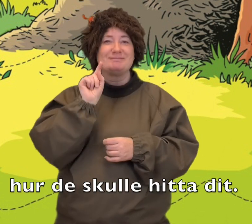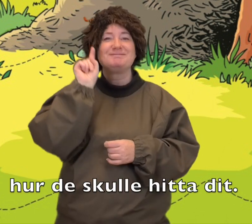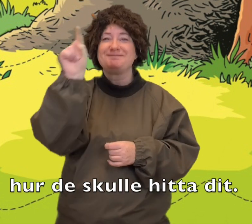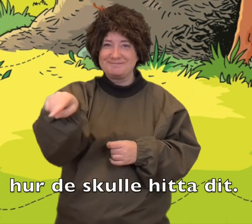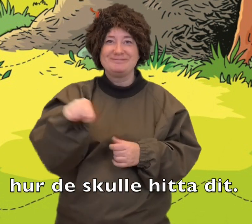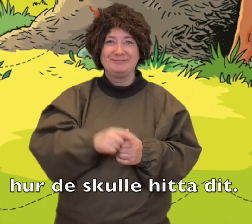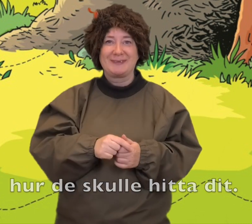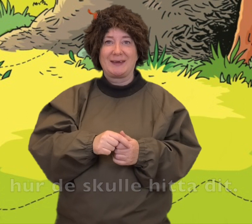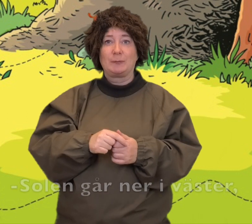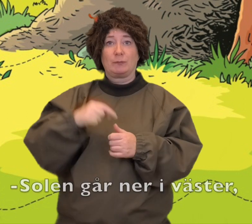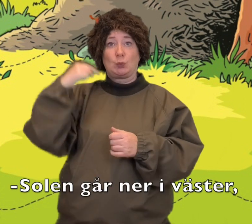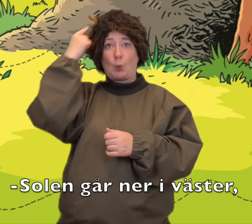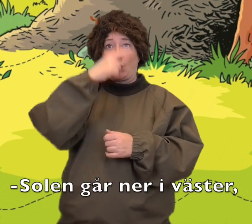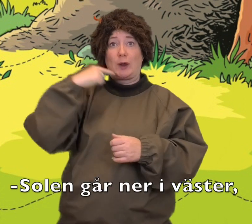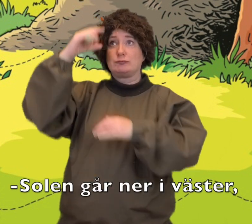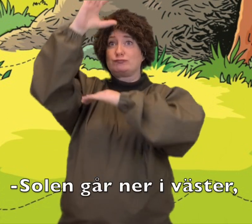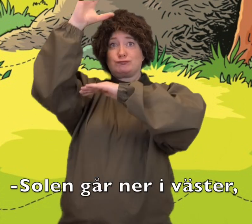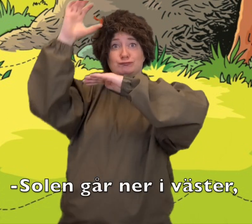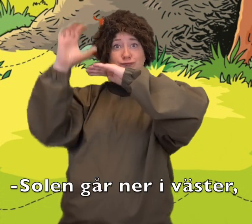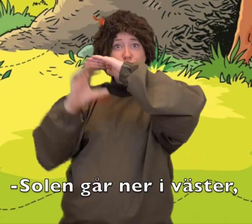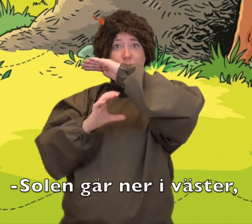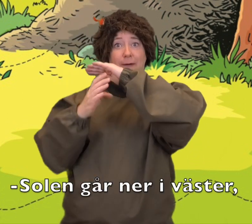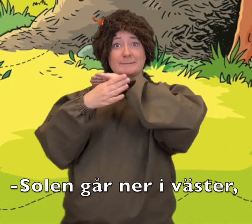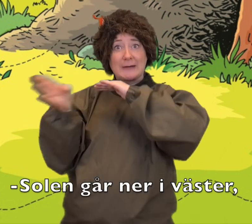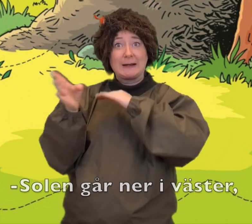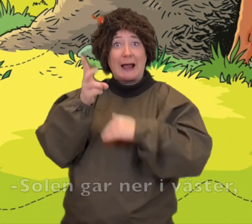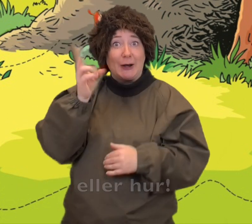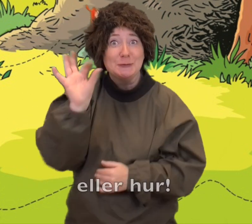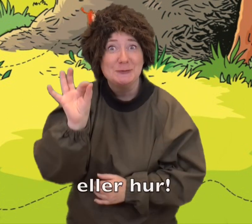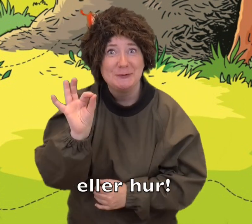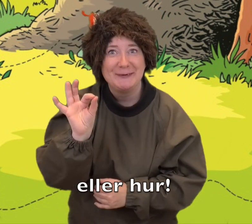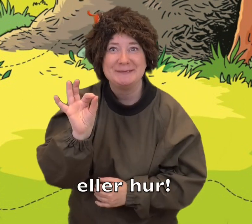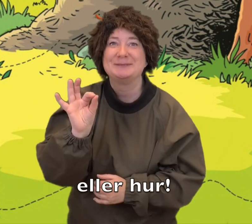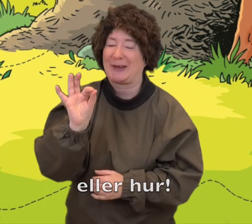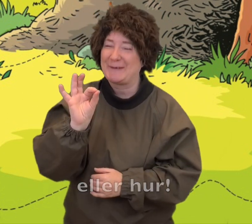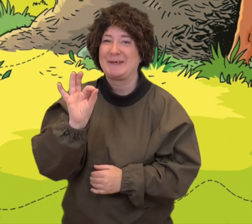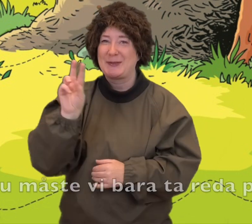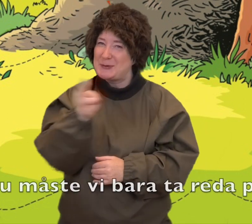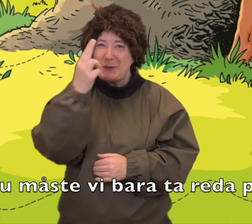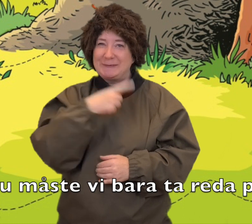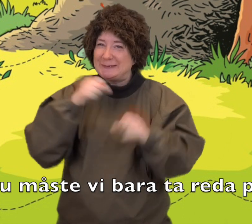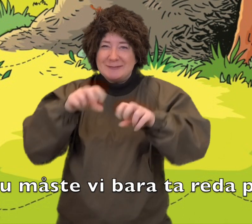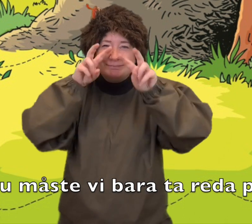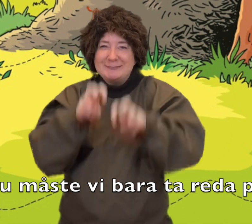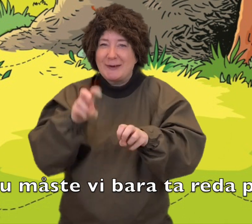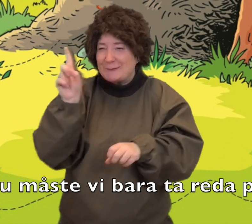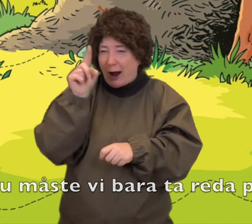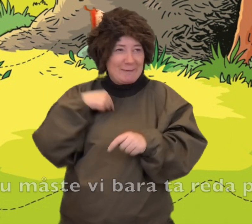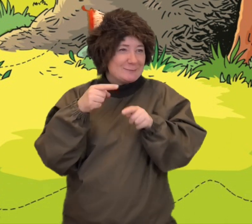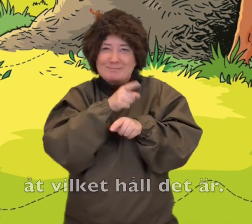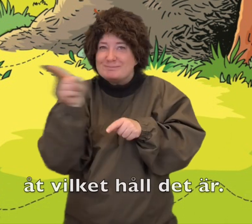skulle hitta dit. Solen går ner i väster. Eller hur? Nu måste vi bara ta reda på åt